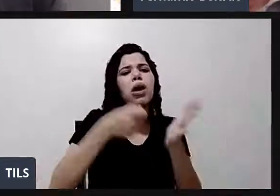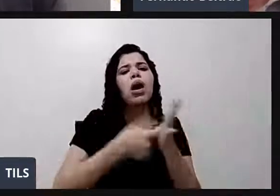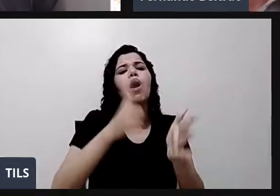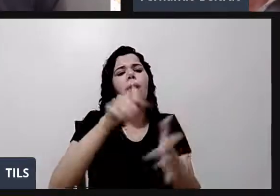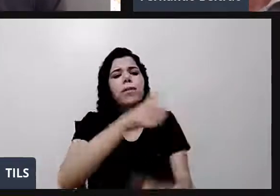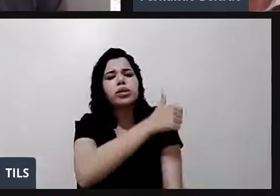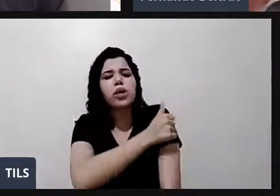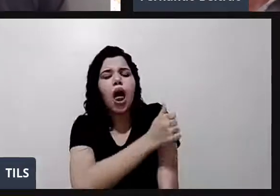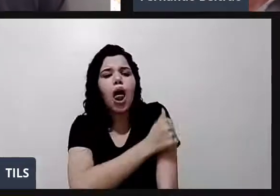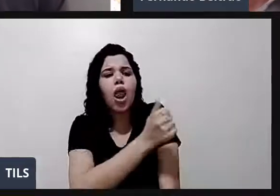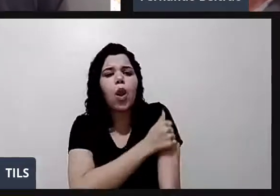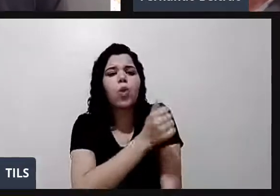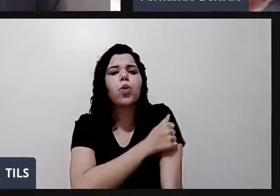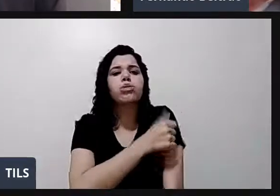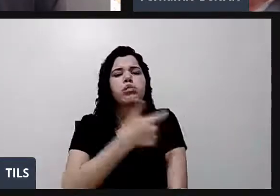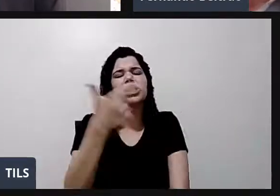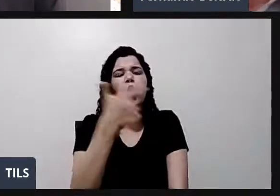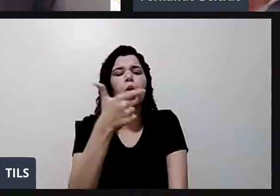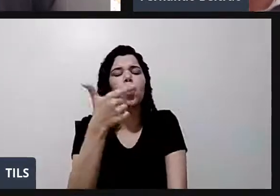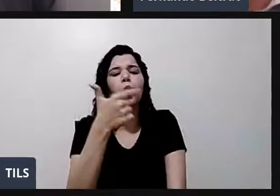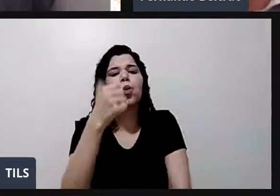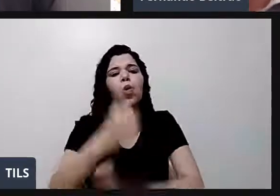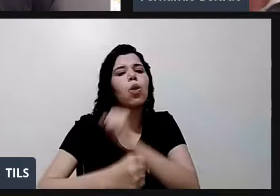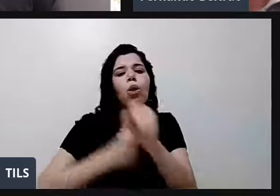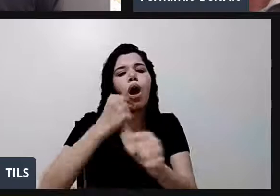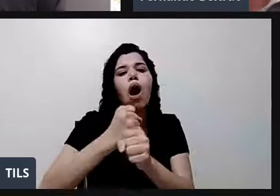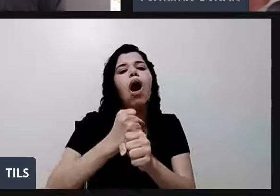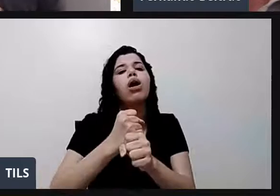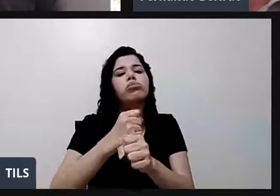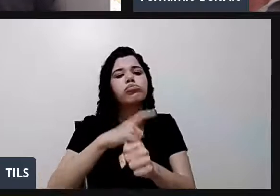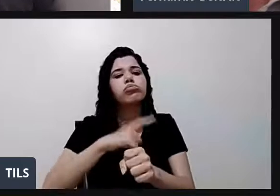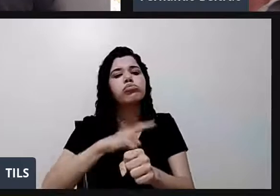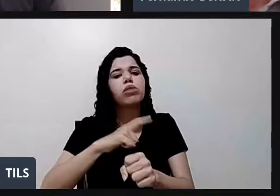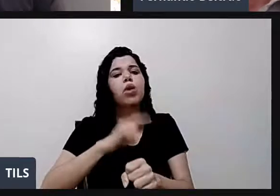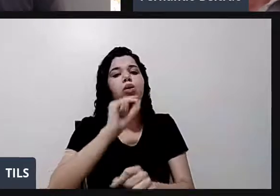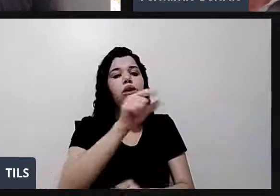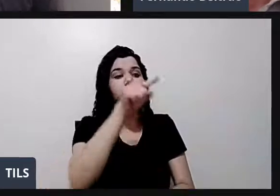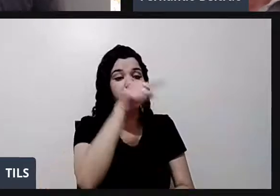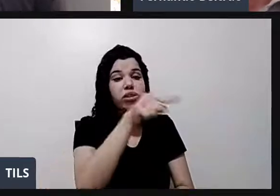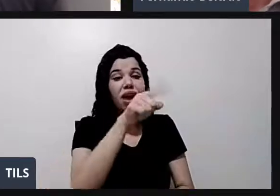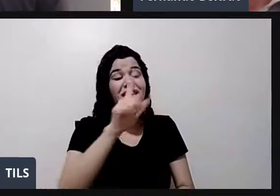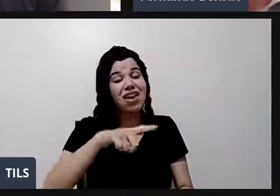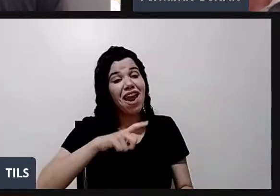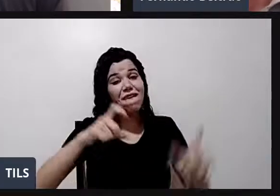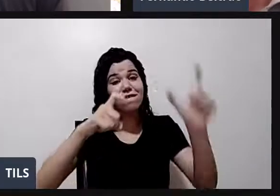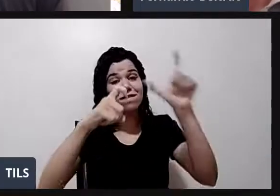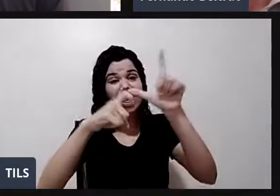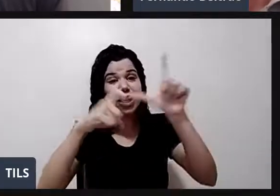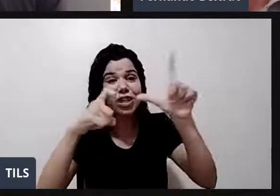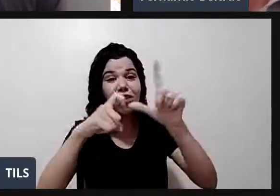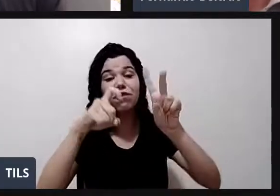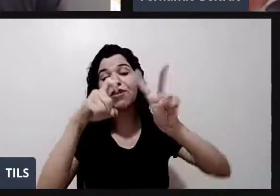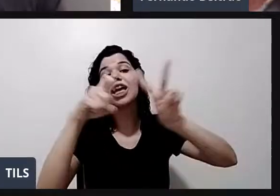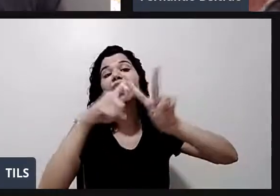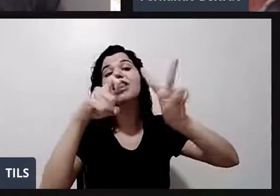no segundo ano. E eu tenho um compromisso com ela. Quando ela chegar a ser veterinária, eu comprar um cachorro para ela cuidar. Eu fiz um combinado com ela.